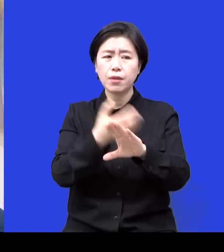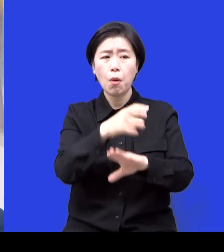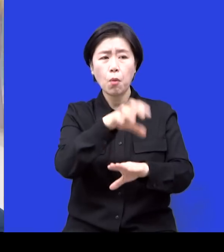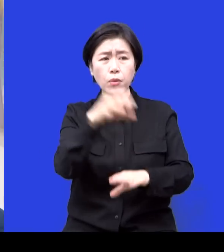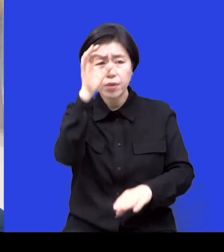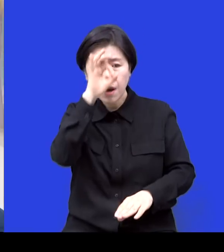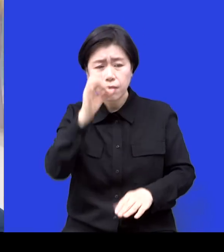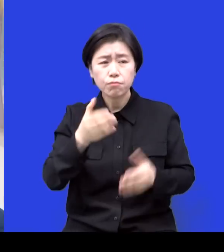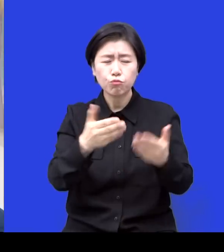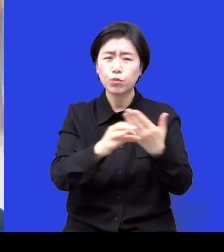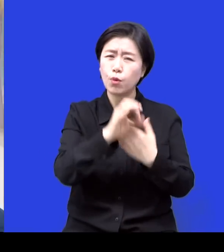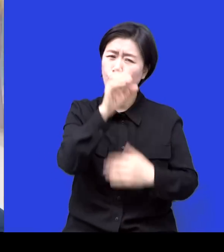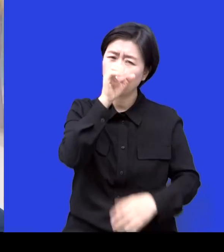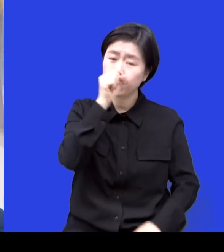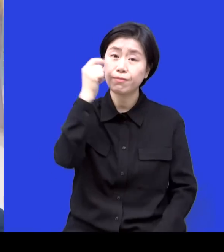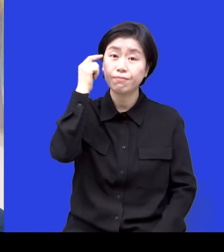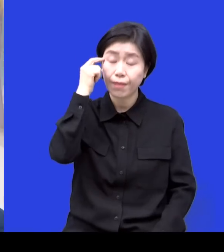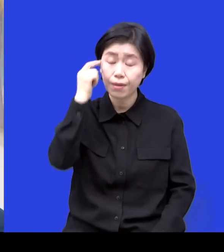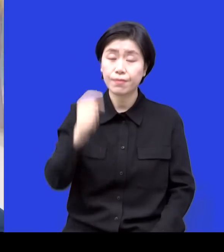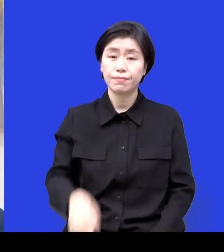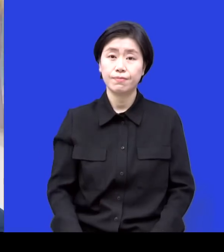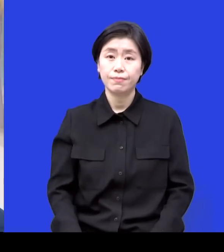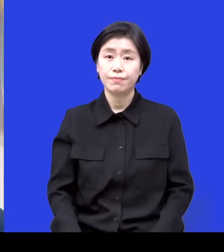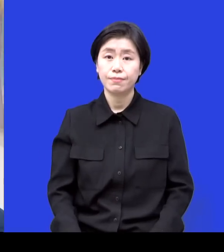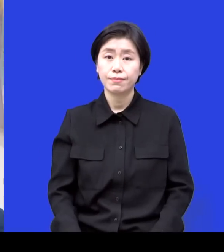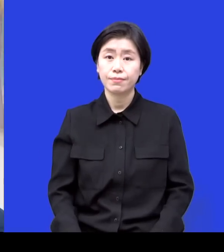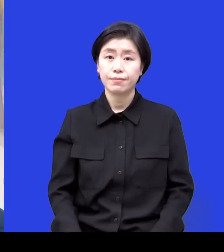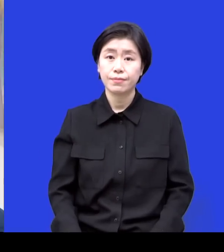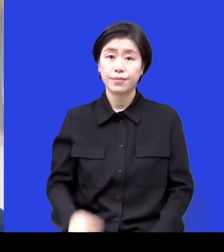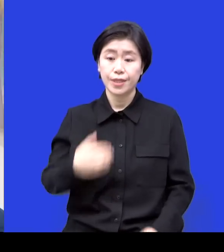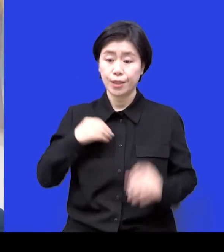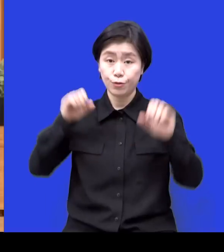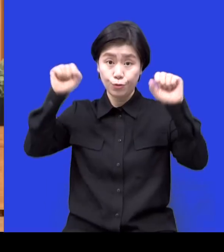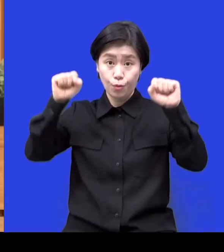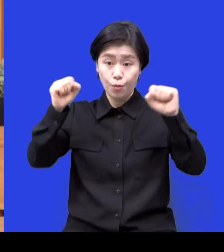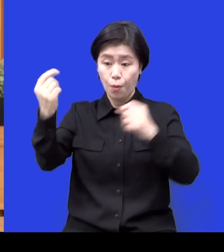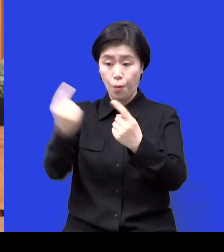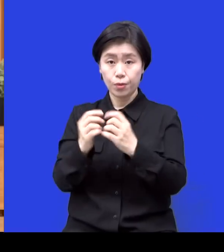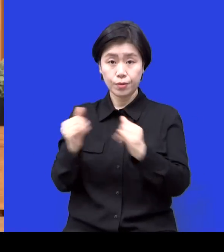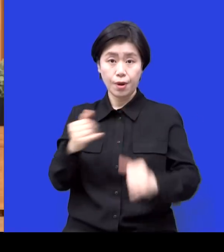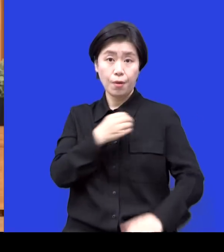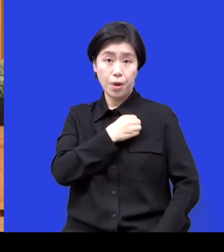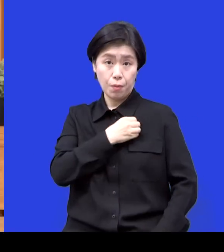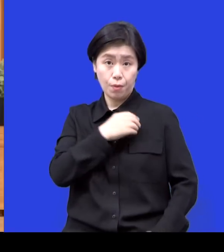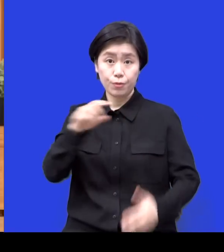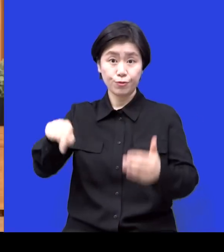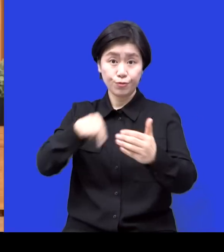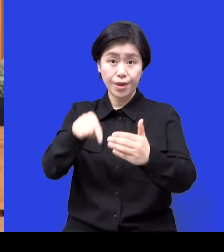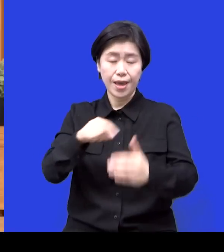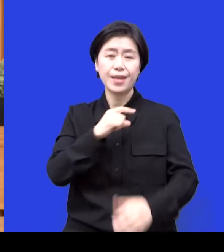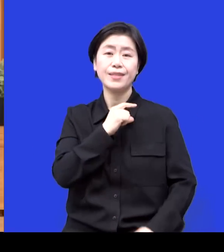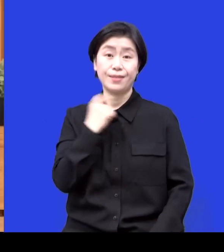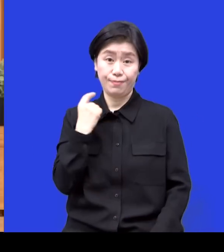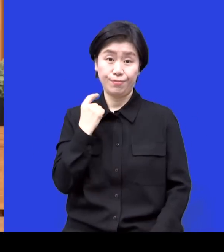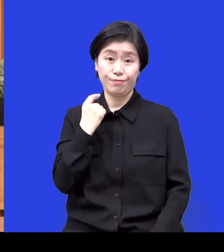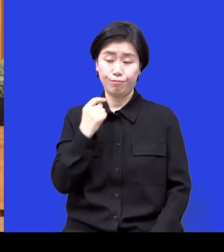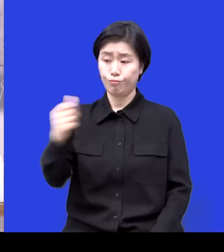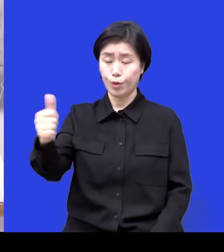하다가 예전에 제가 지도해 드렸던 회원분 중에 신비님이 계세요 운동 굉장히 잘하시는 그 부분을 통해서